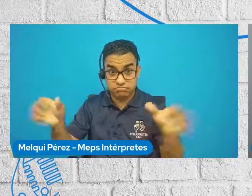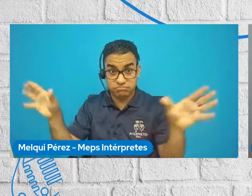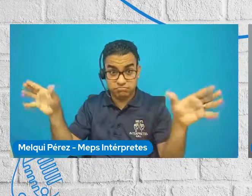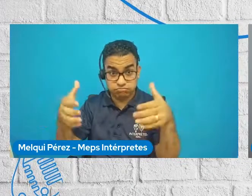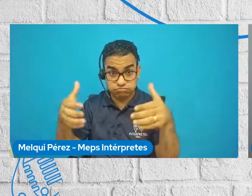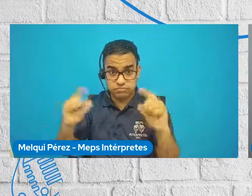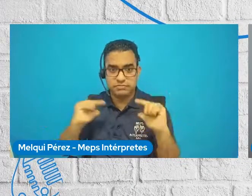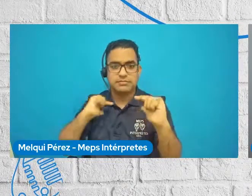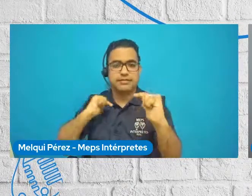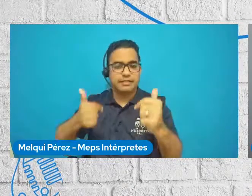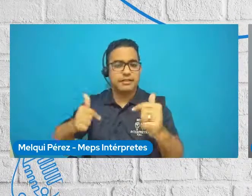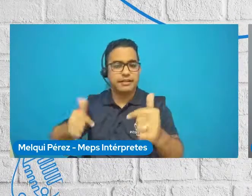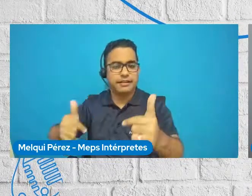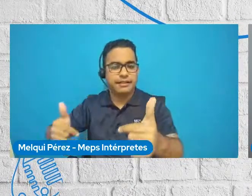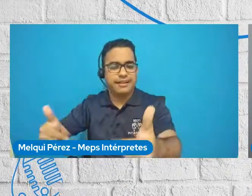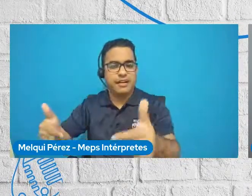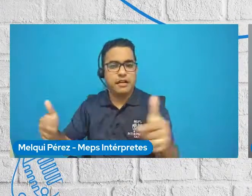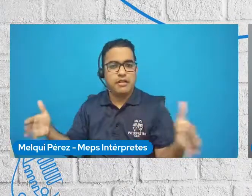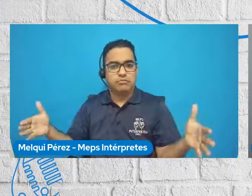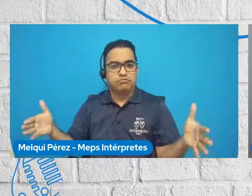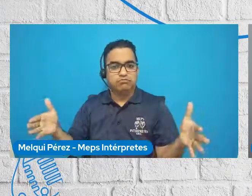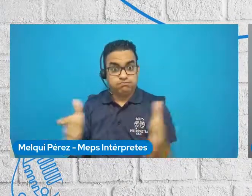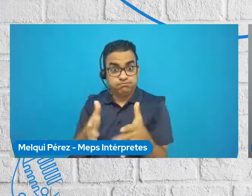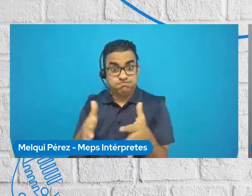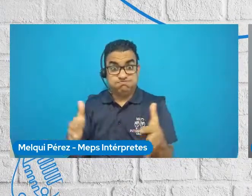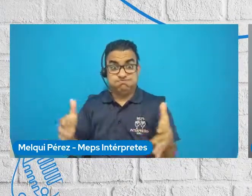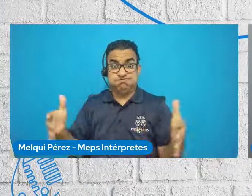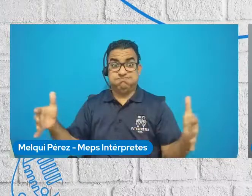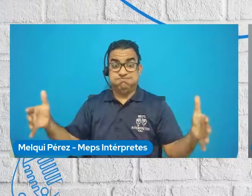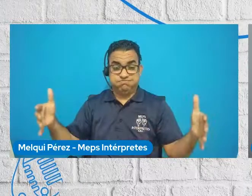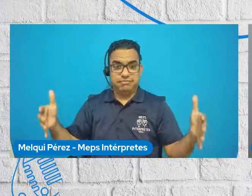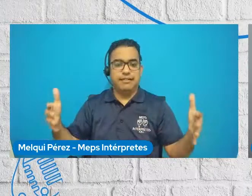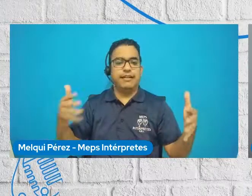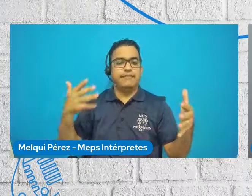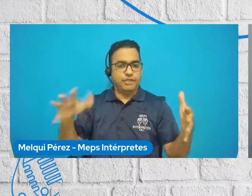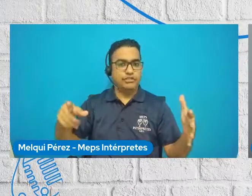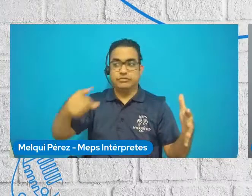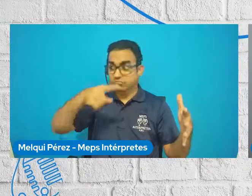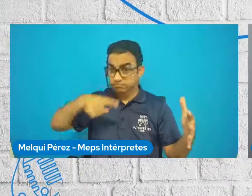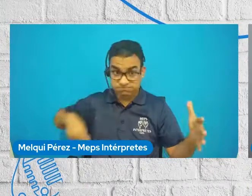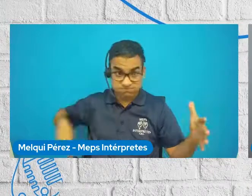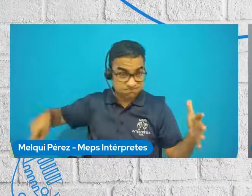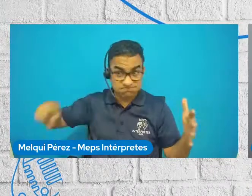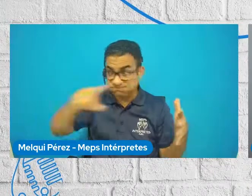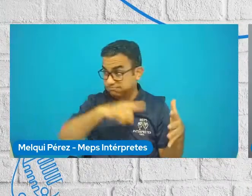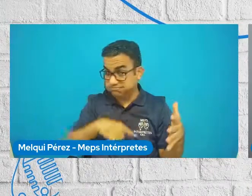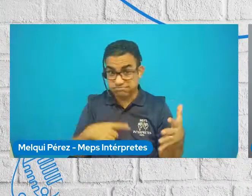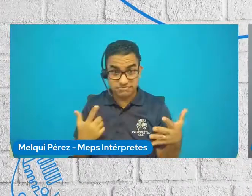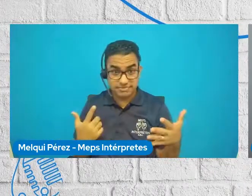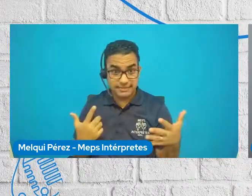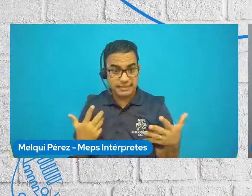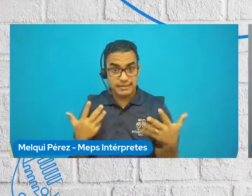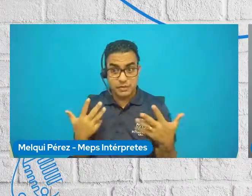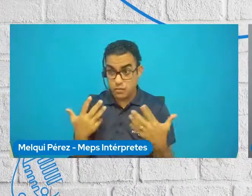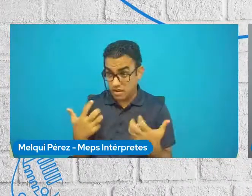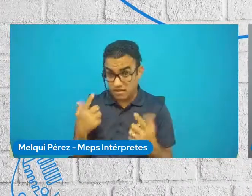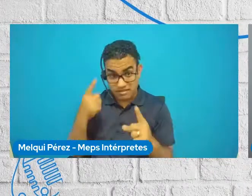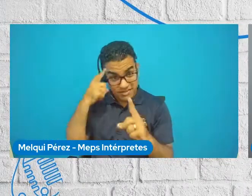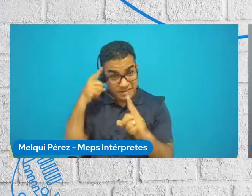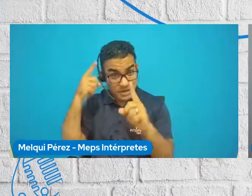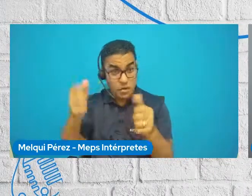gestiona el voluntariado, los forma, los selecciona a un grupo mayor. Y en caso se necesite llegar a muchísimos más voluntarios,